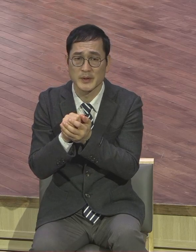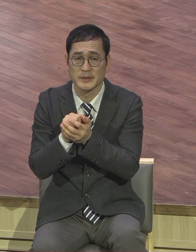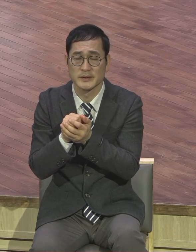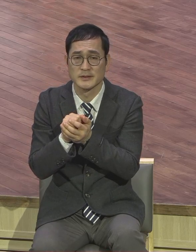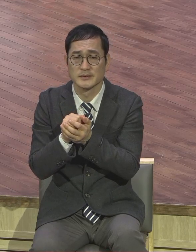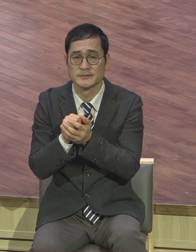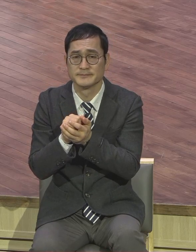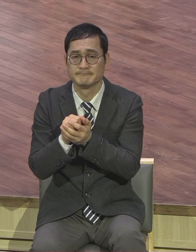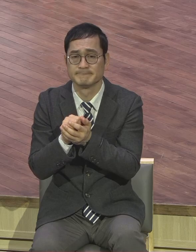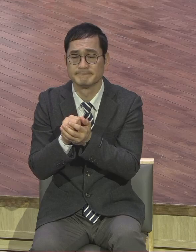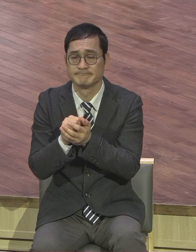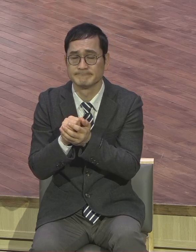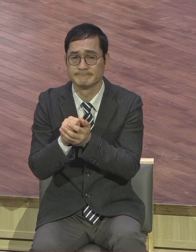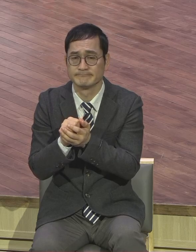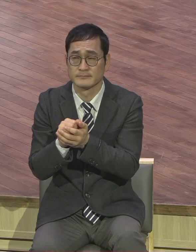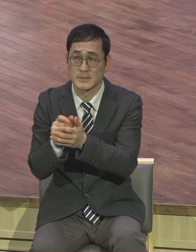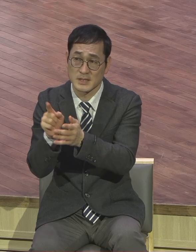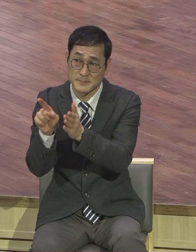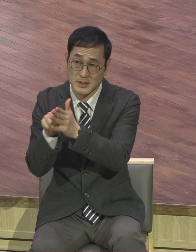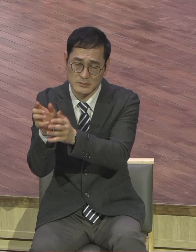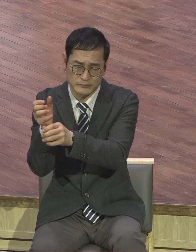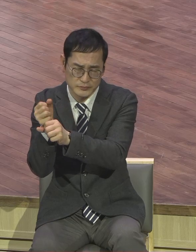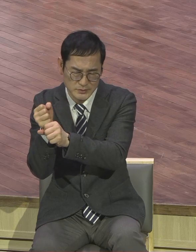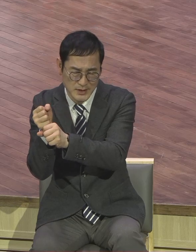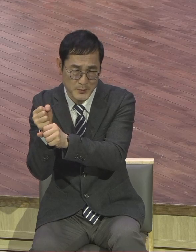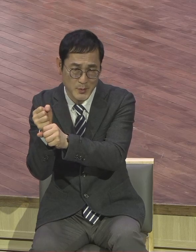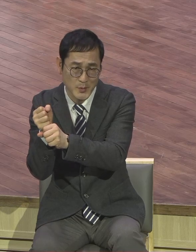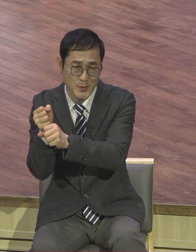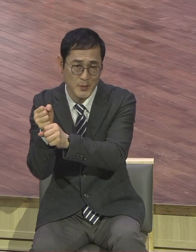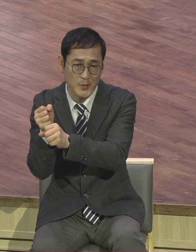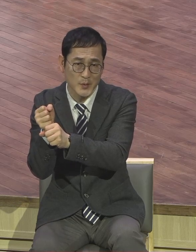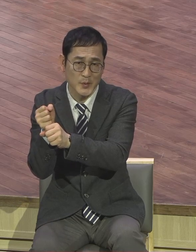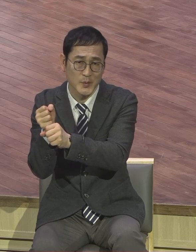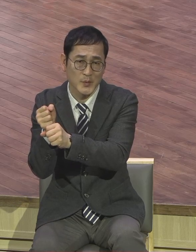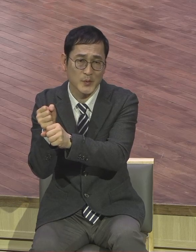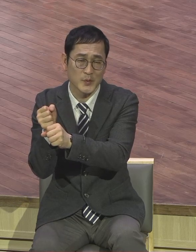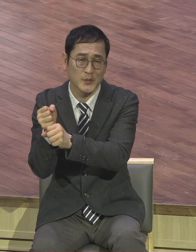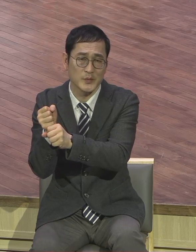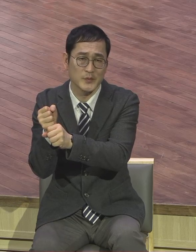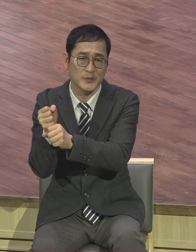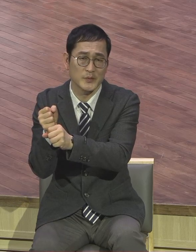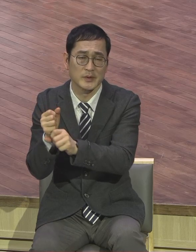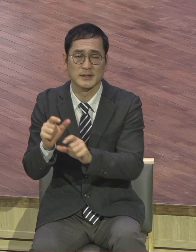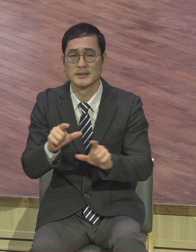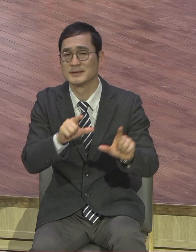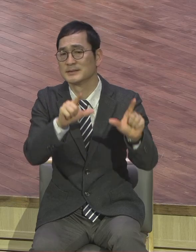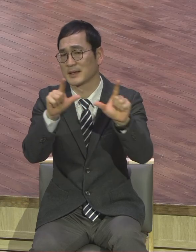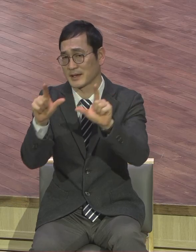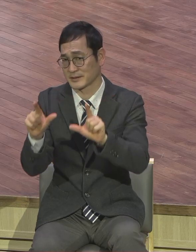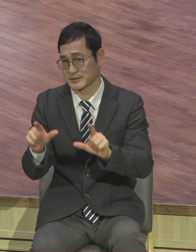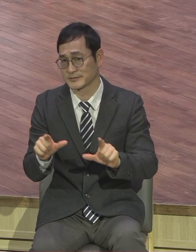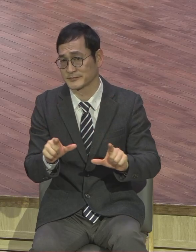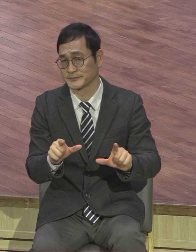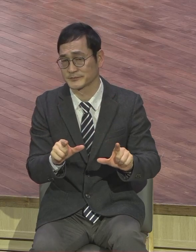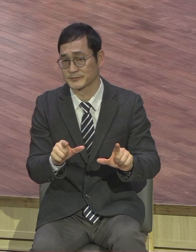기도하고 실제 삶 속에 이거를 적용하는 겁니다. 그래야 성장의